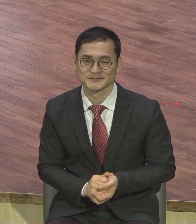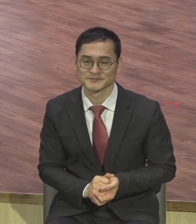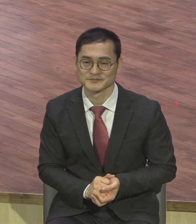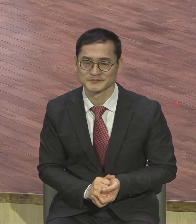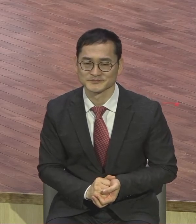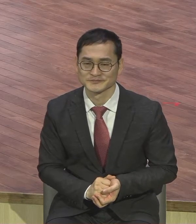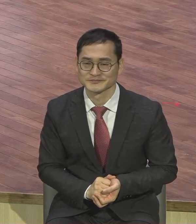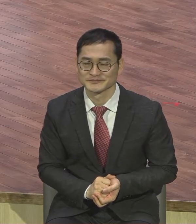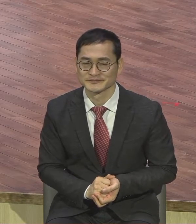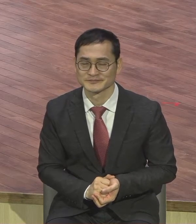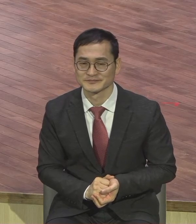뭐 질문이 있어요